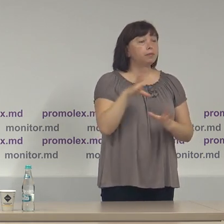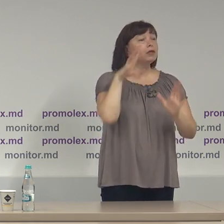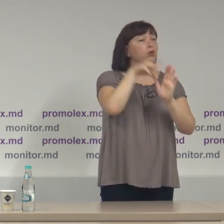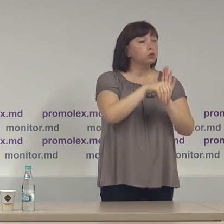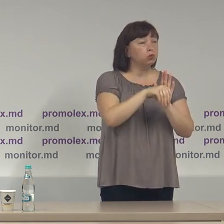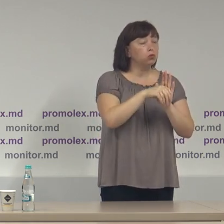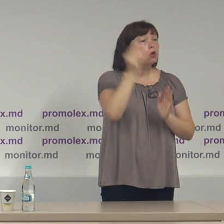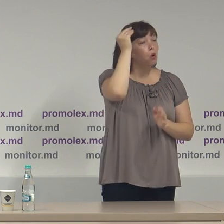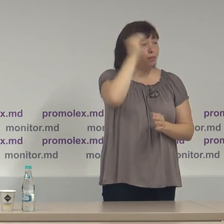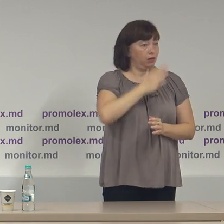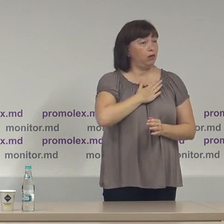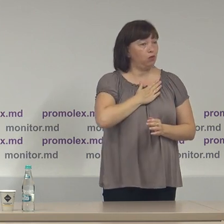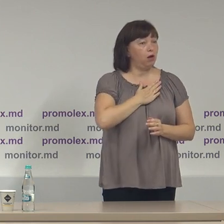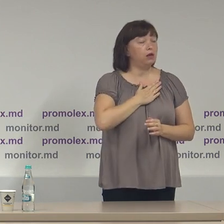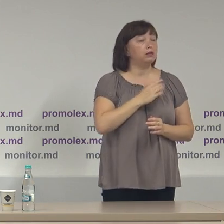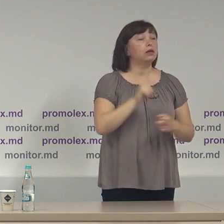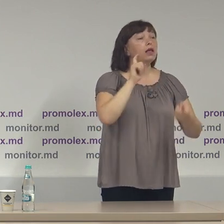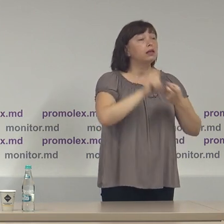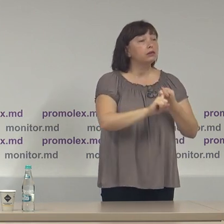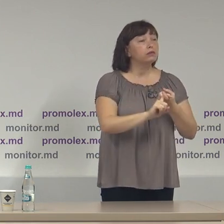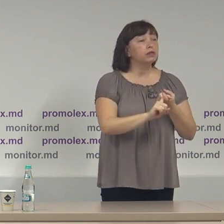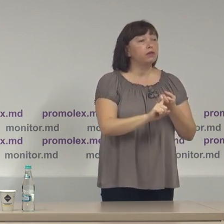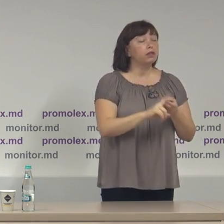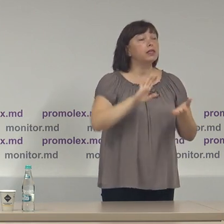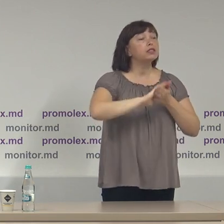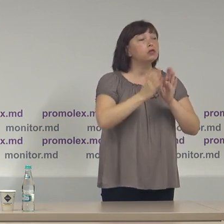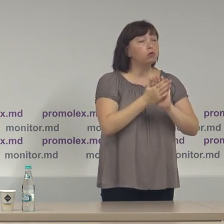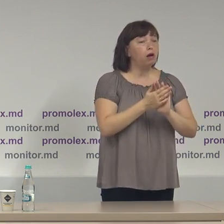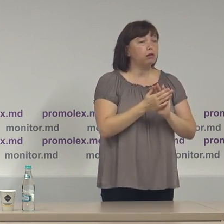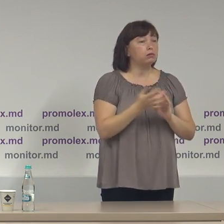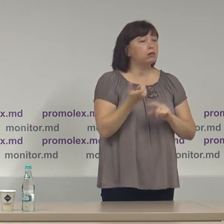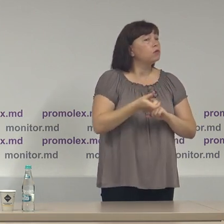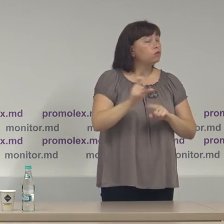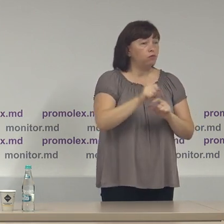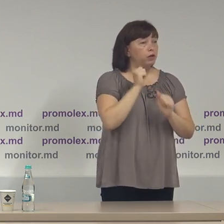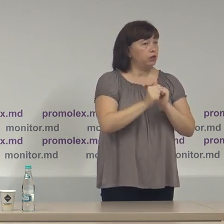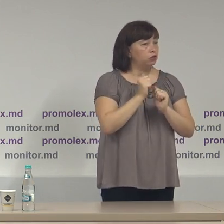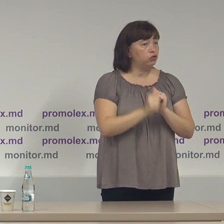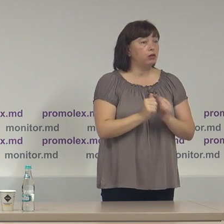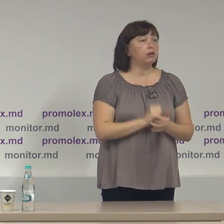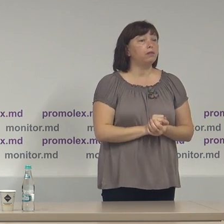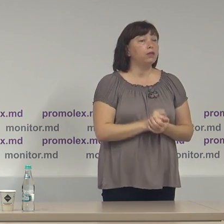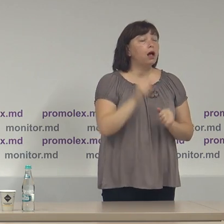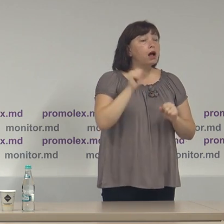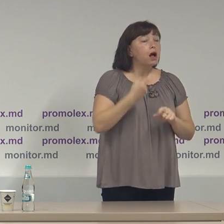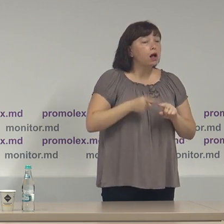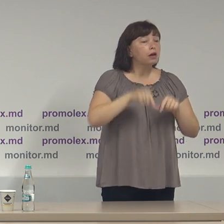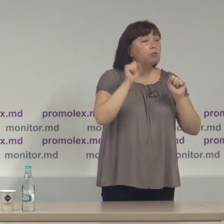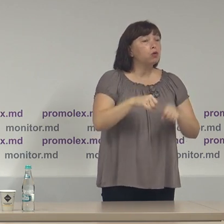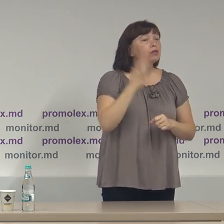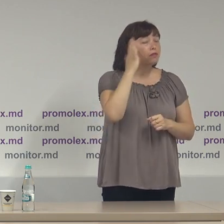opinia noastră vis-a-vis de situațiile destul de incerte care pot fi